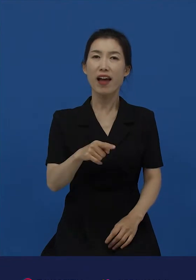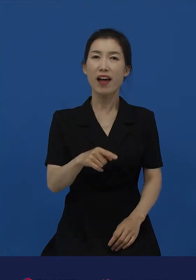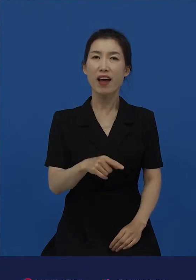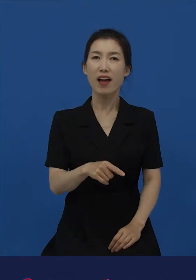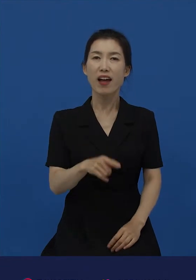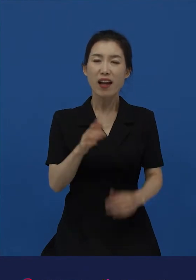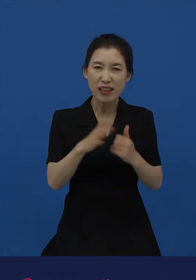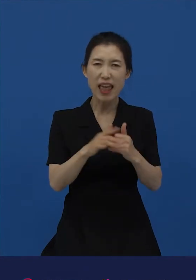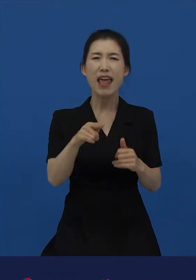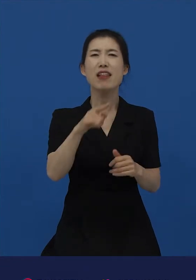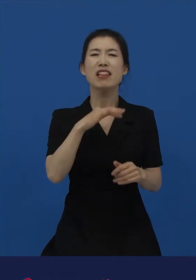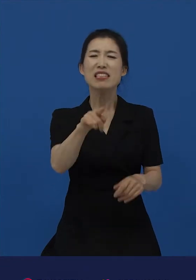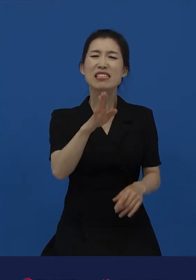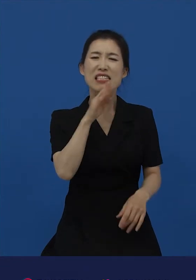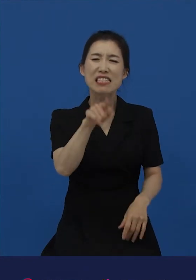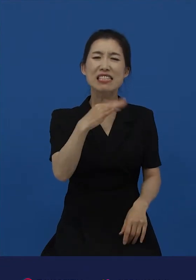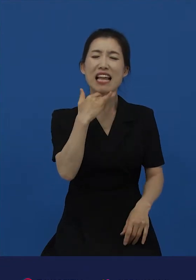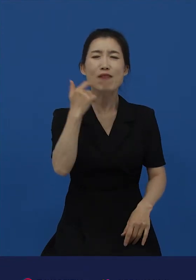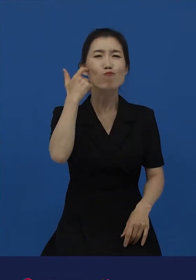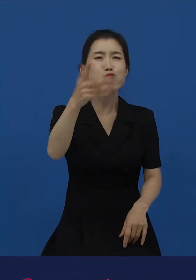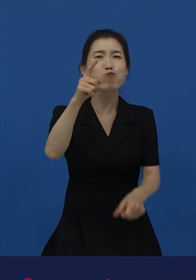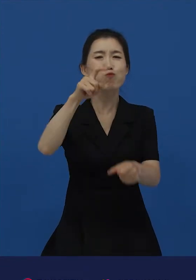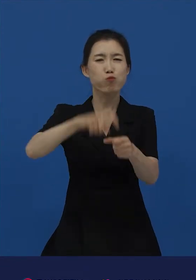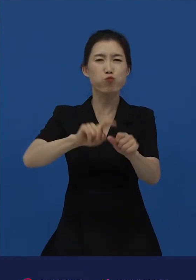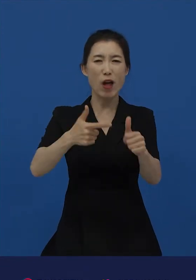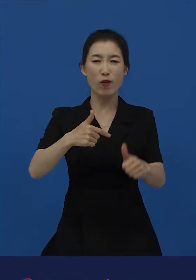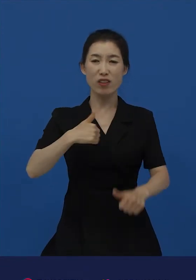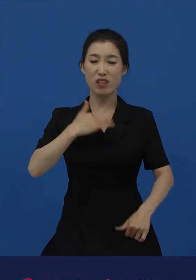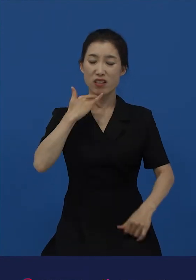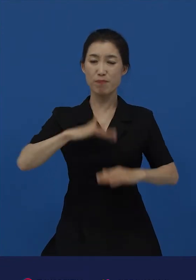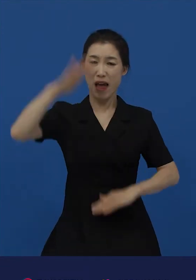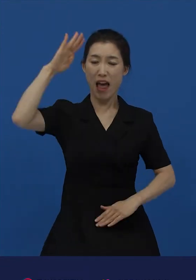상대를 찍어누르고자 할 때 오가는 전형적인 말입니다.